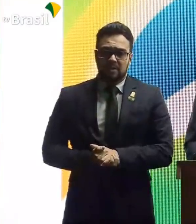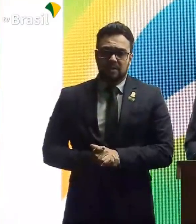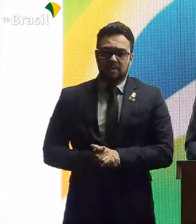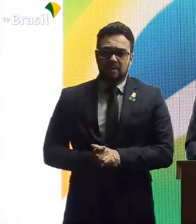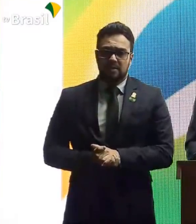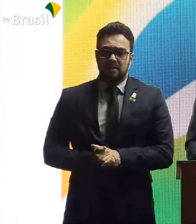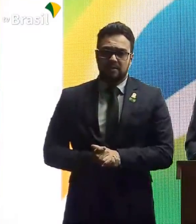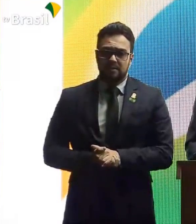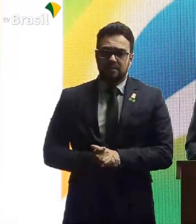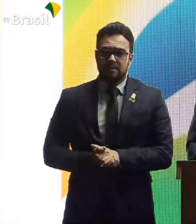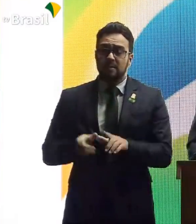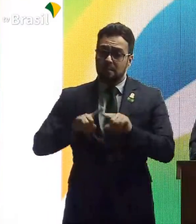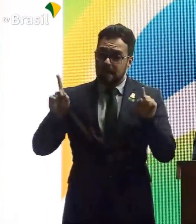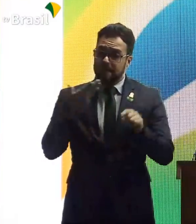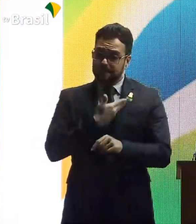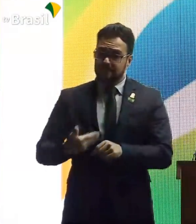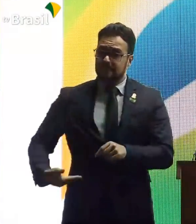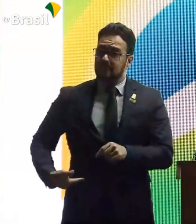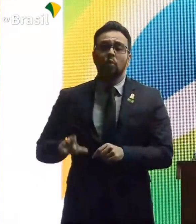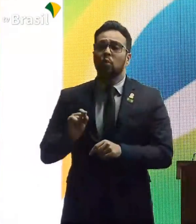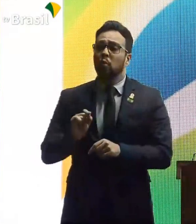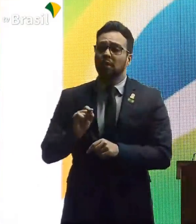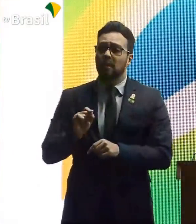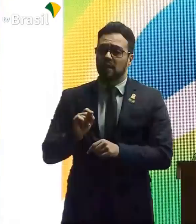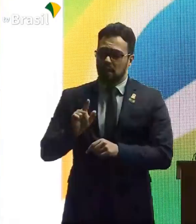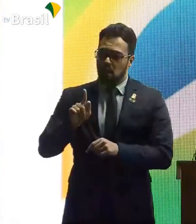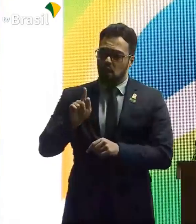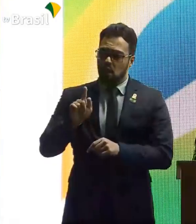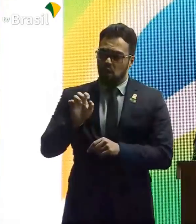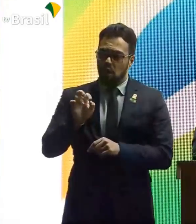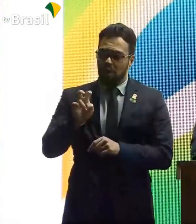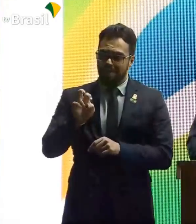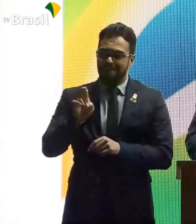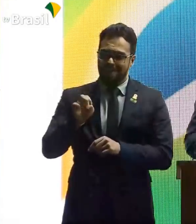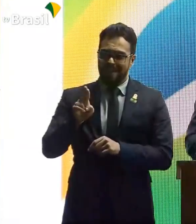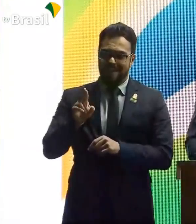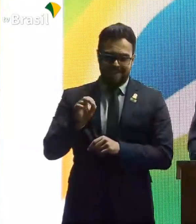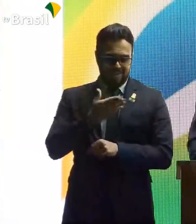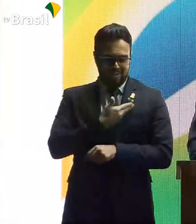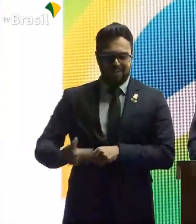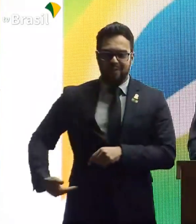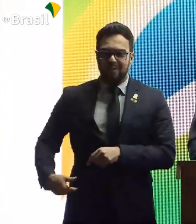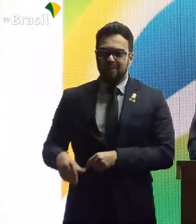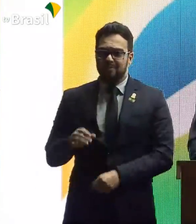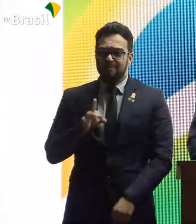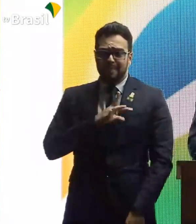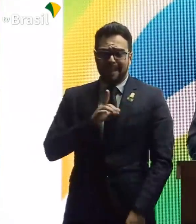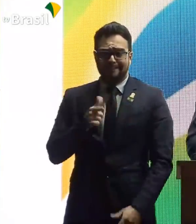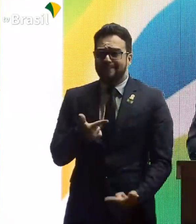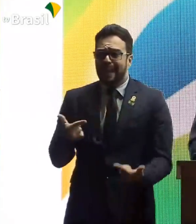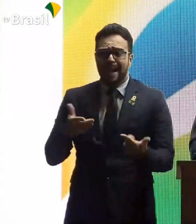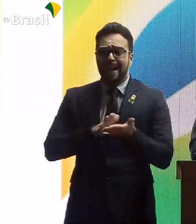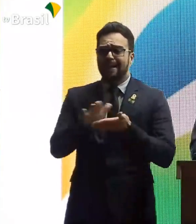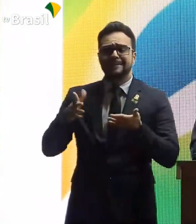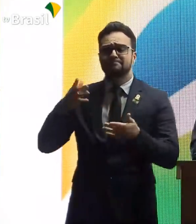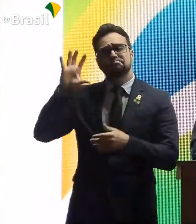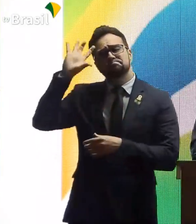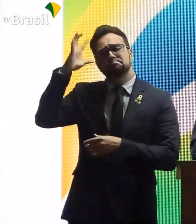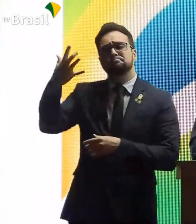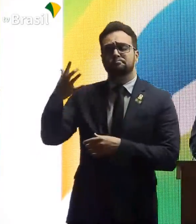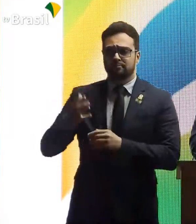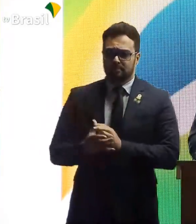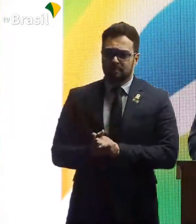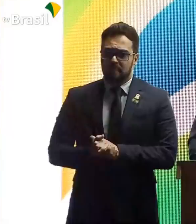governo não tem medo de tomar decisões.